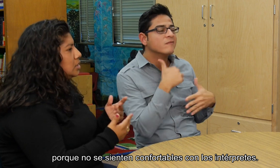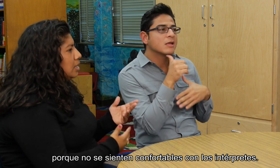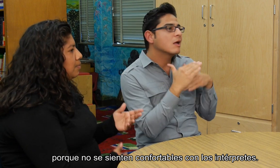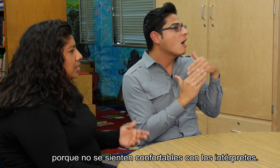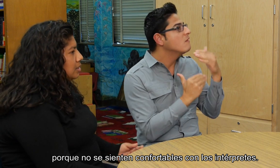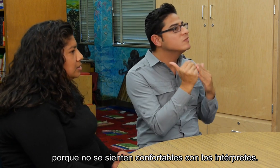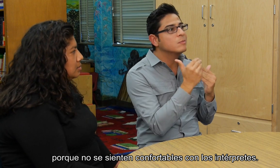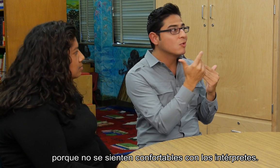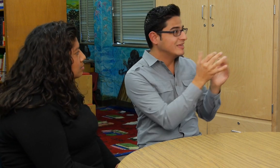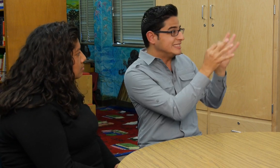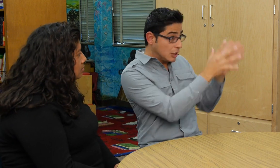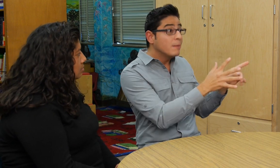intérpretes.